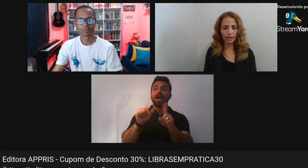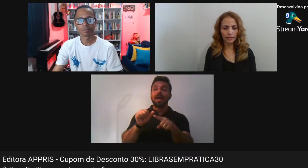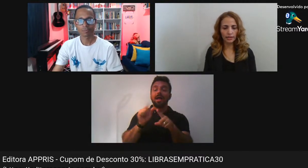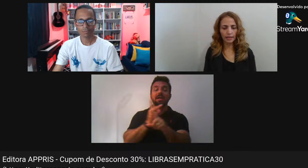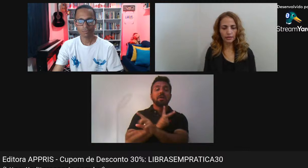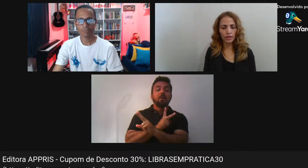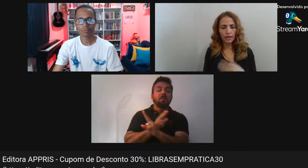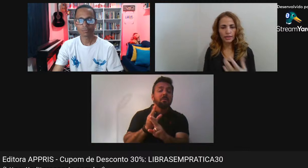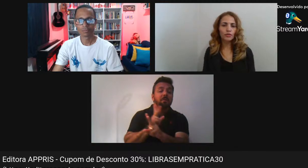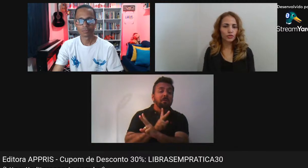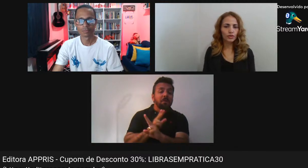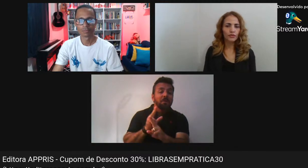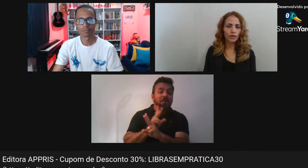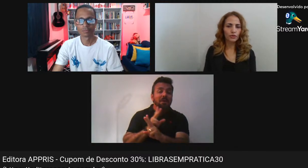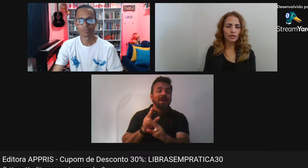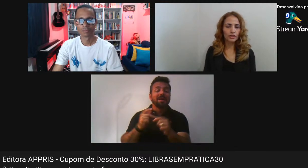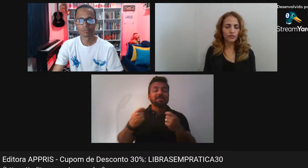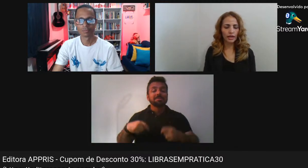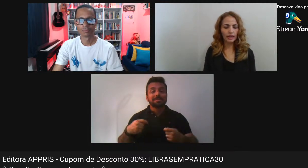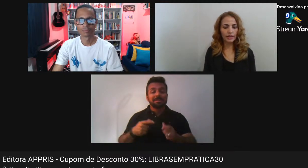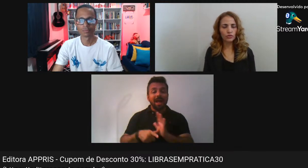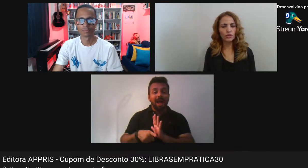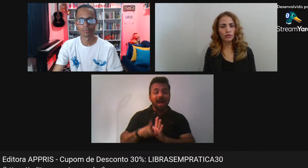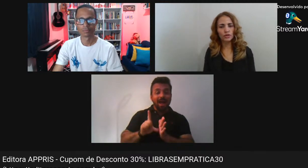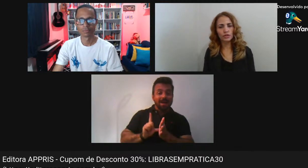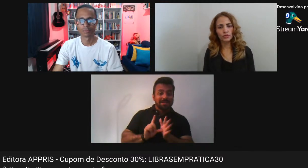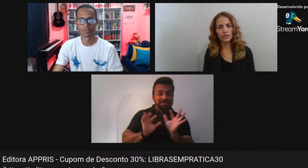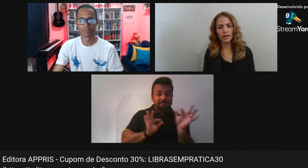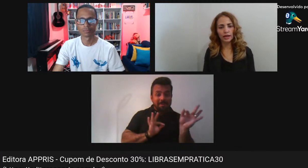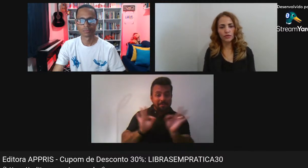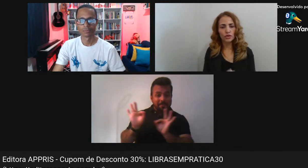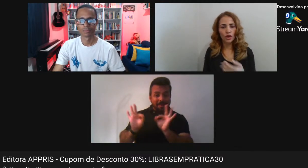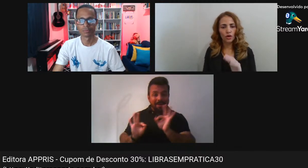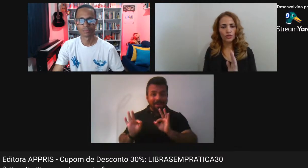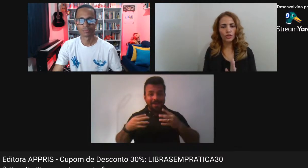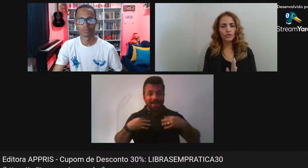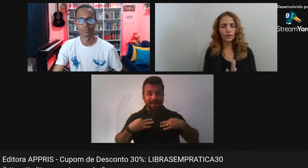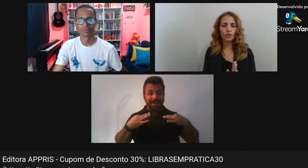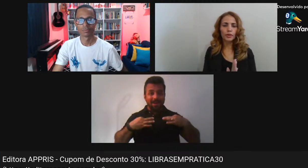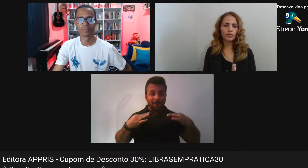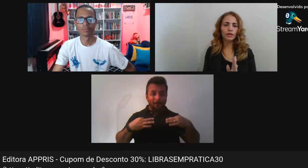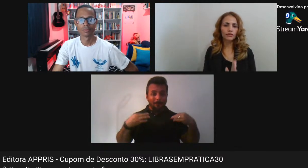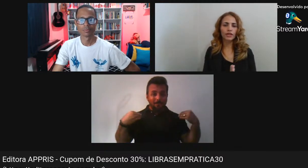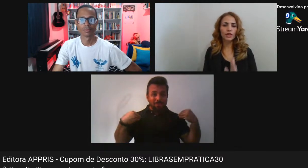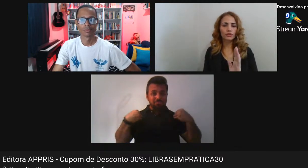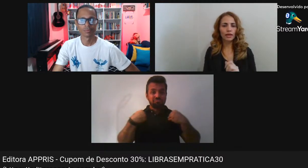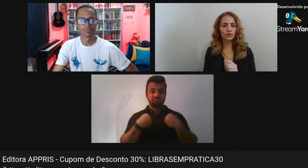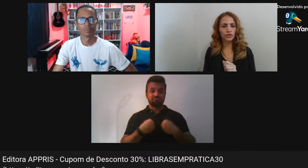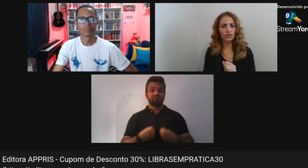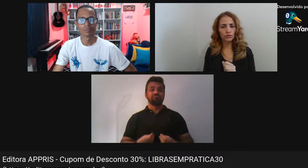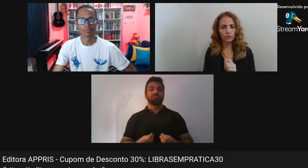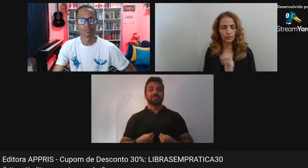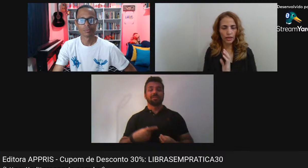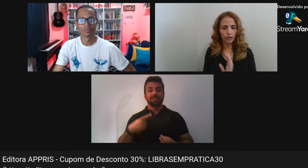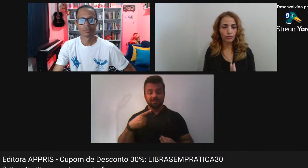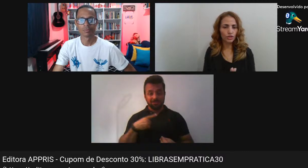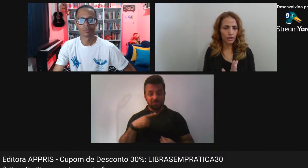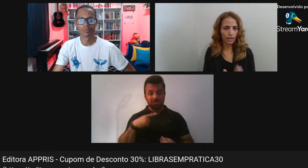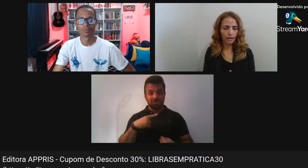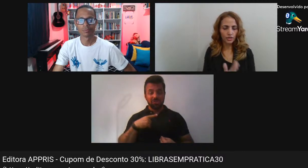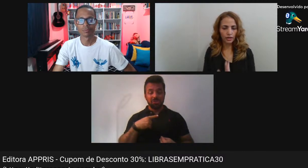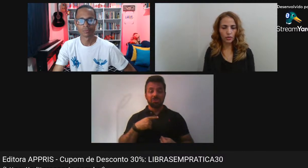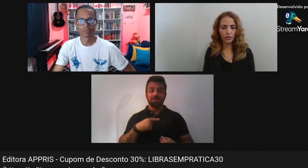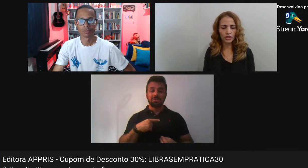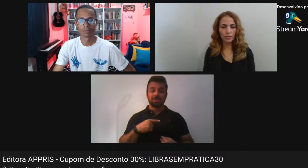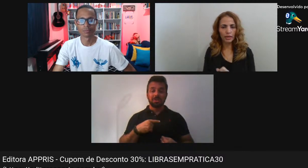sujeito Nela retratado Então uma fotografia Que eu gostaria de falar Que é a dos senhores Seus escravos Onde tem um senhor Branco na frente Calçado e vestido Com